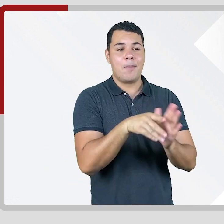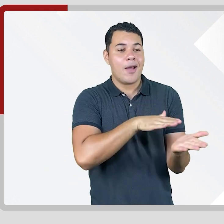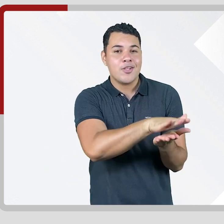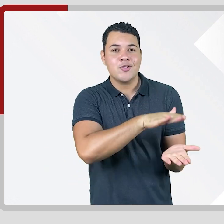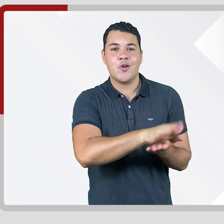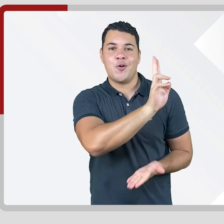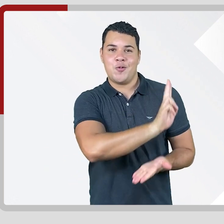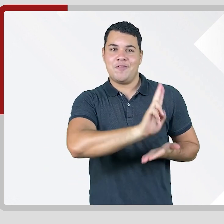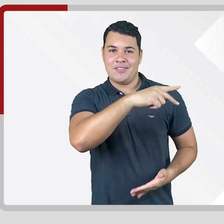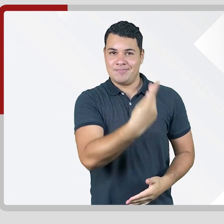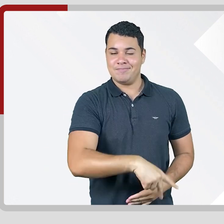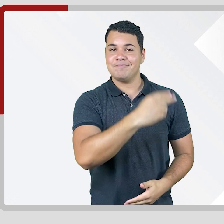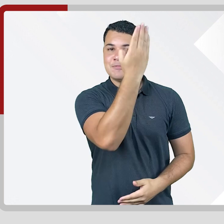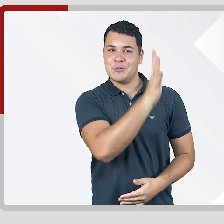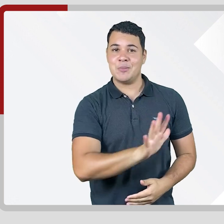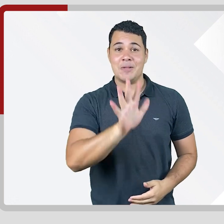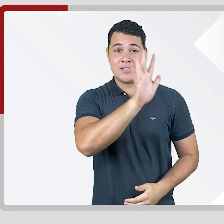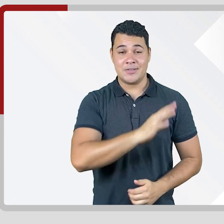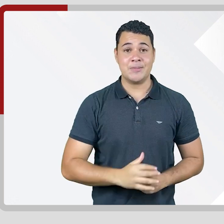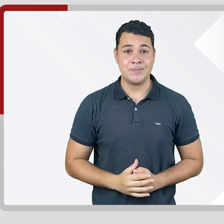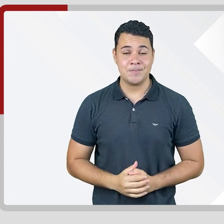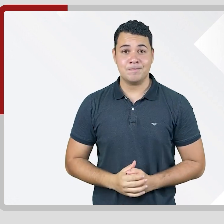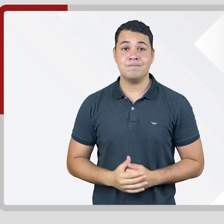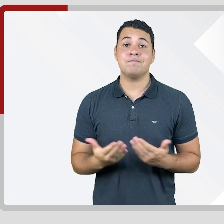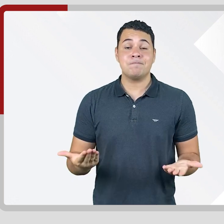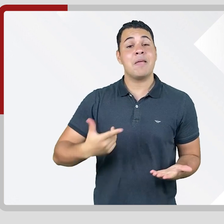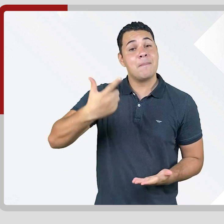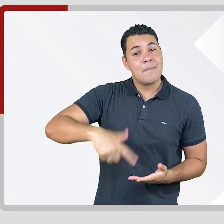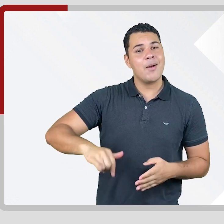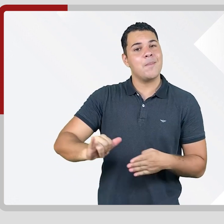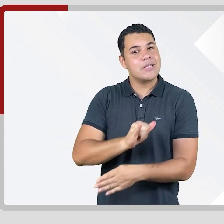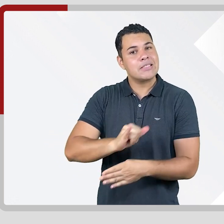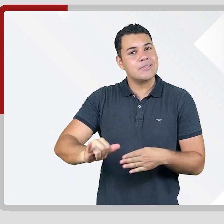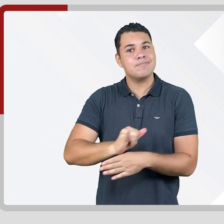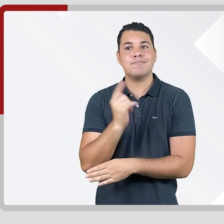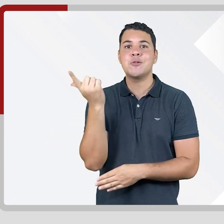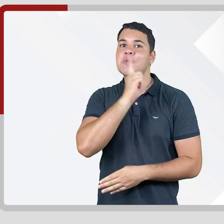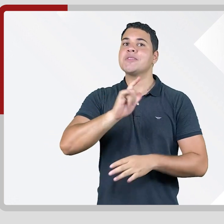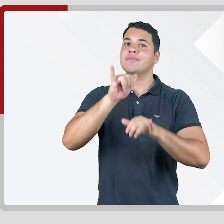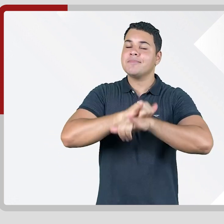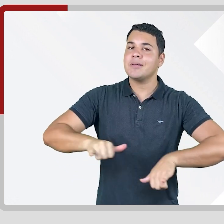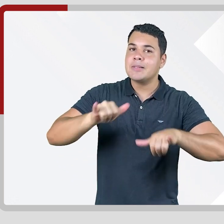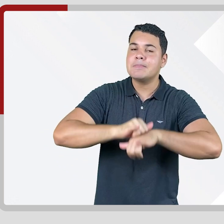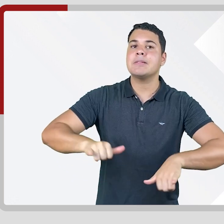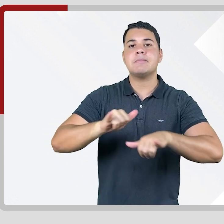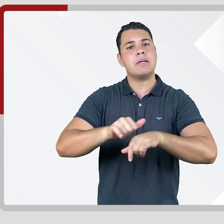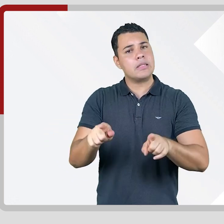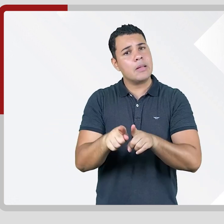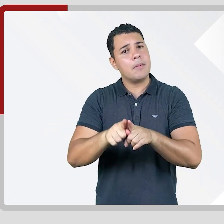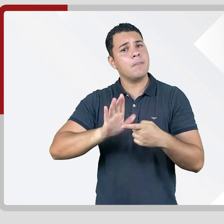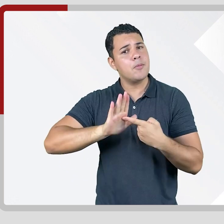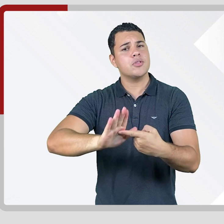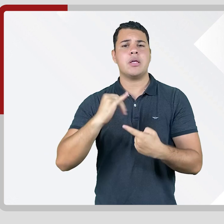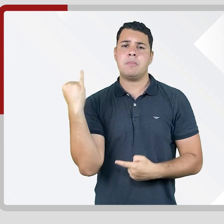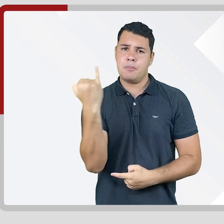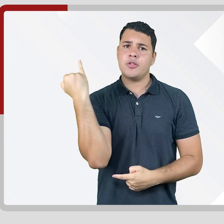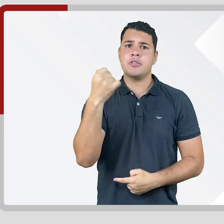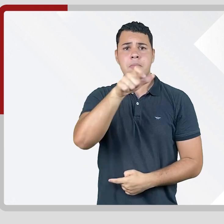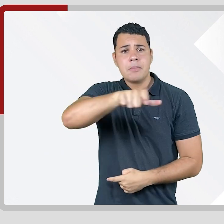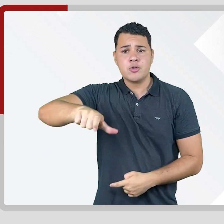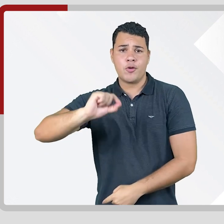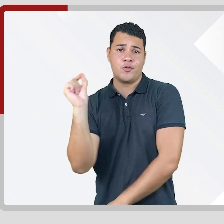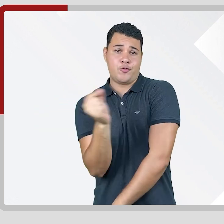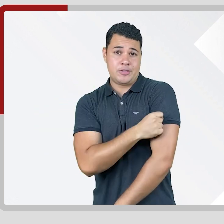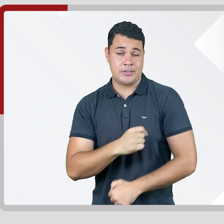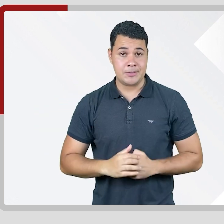promovido pela Associação Brasileira das Editoras Universitárias. Essa é mais uma maneira